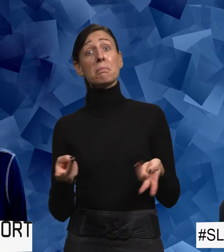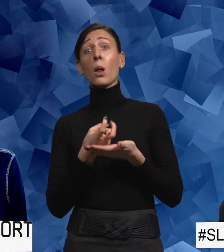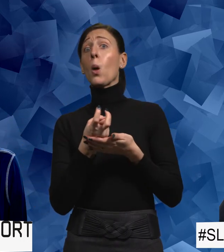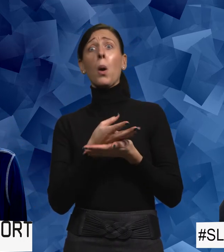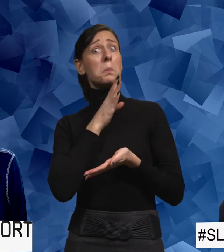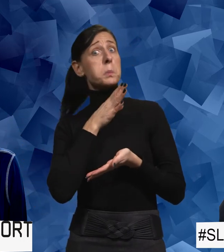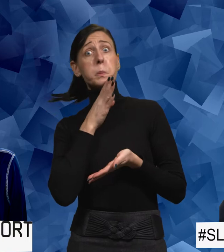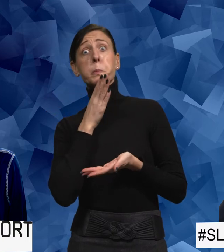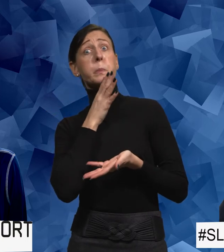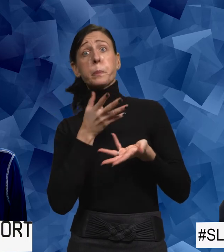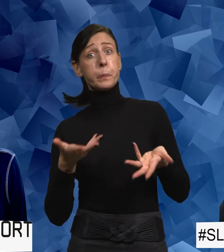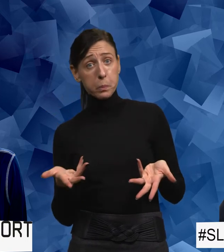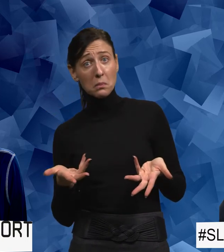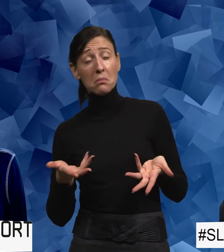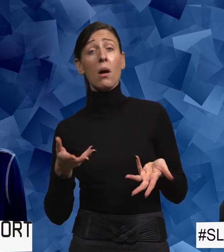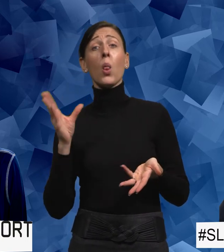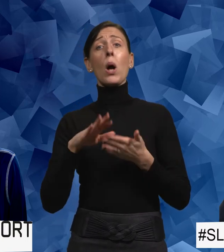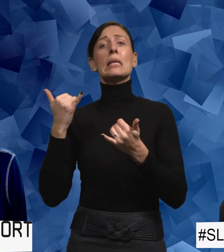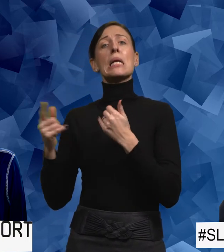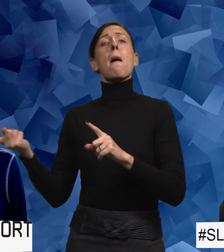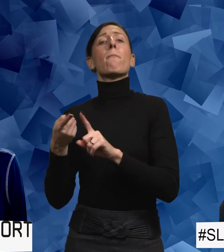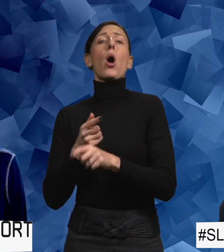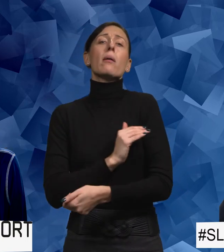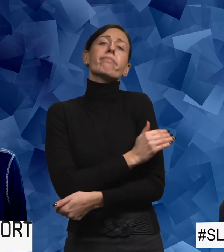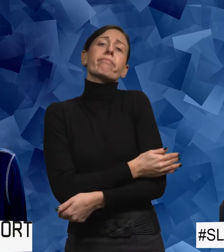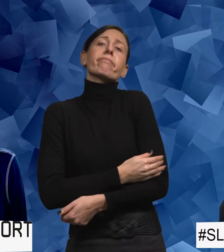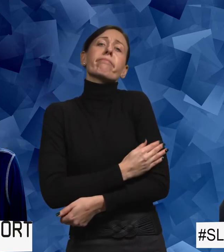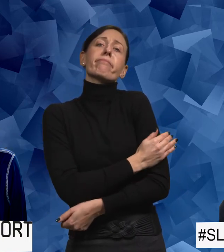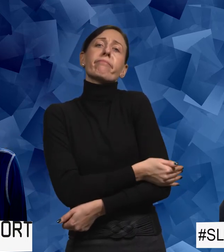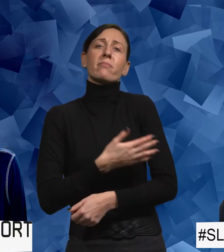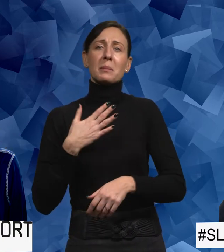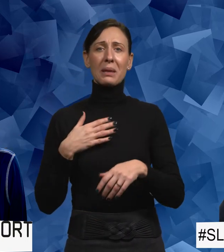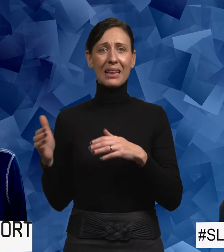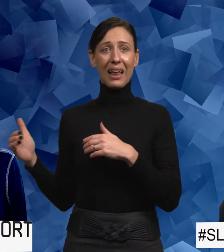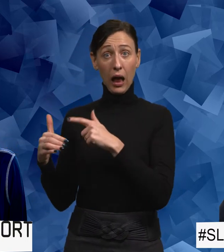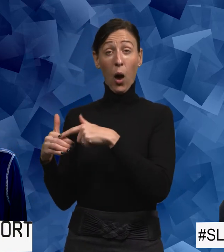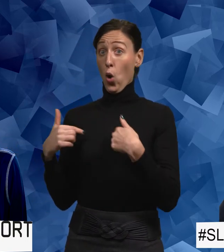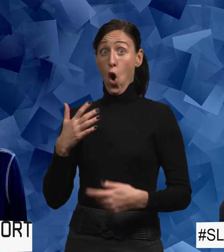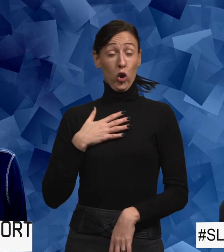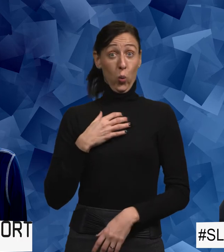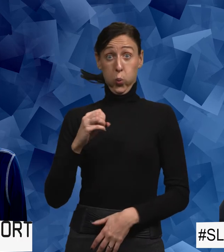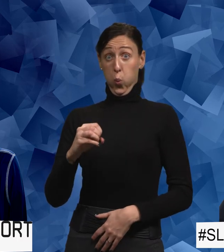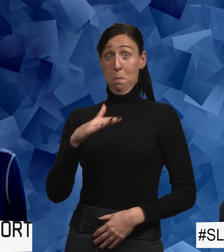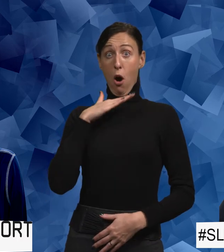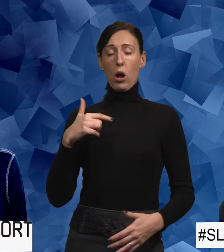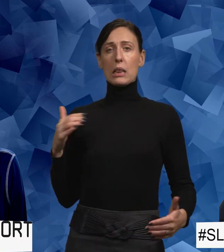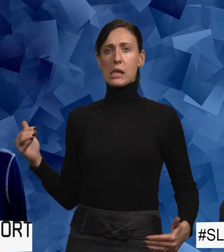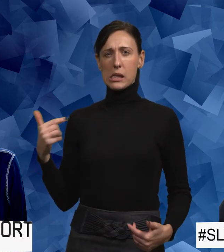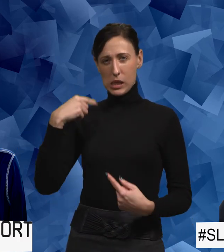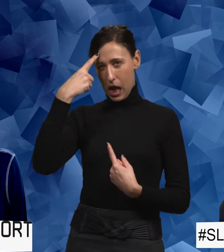ett tag där vi har stått så och tåget inte kommer så börjar han smeka mig över handryggen. Och det här blir jätteobehagligt. Och då står jag